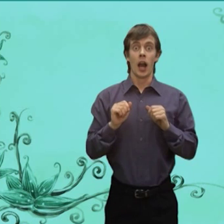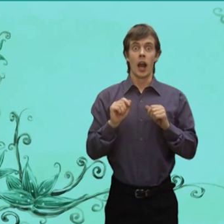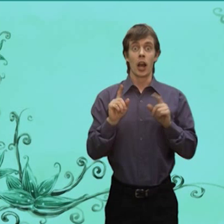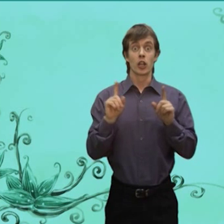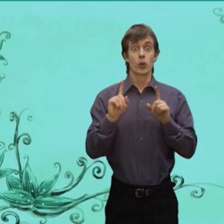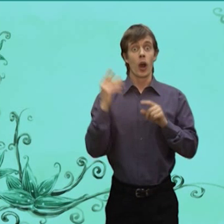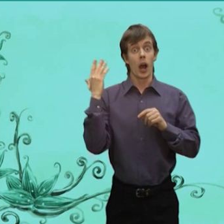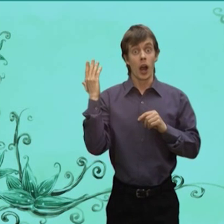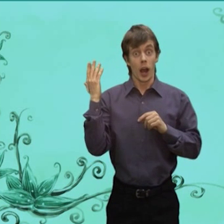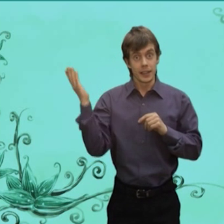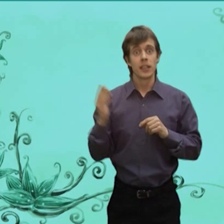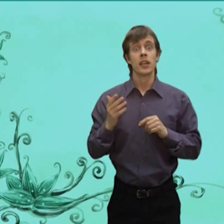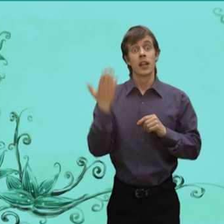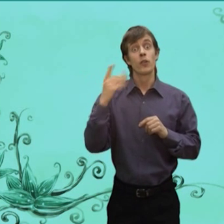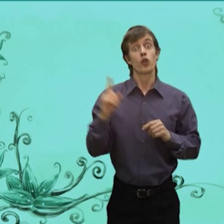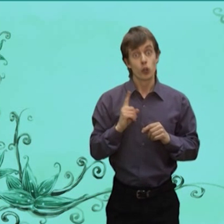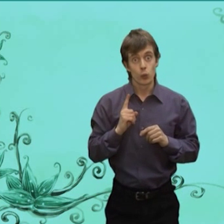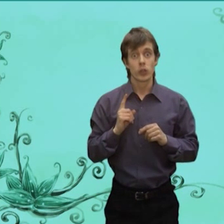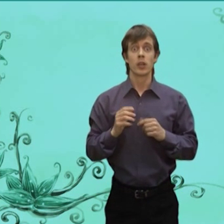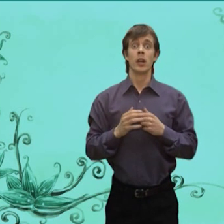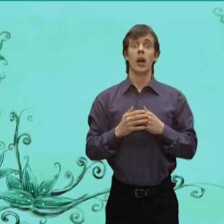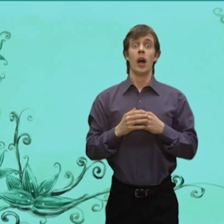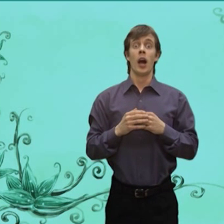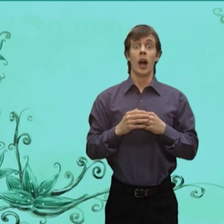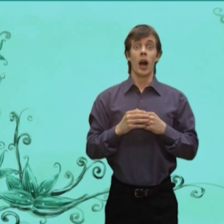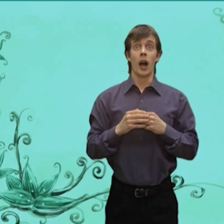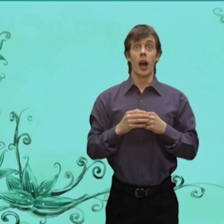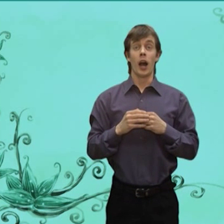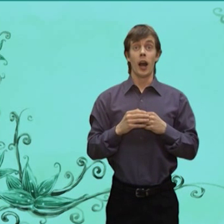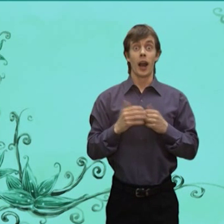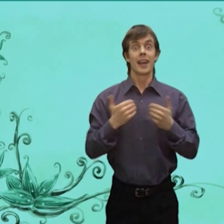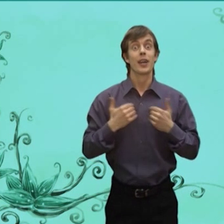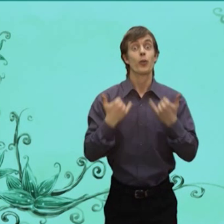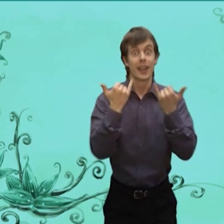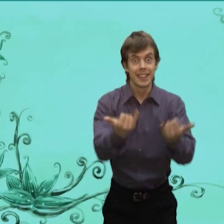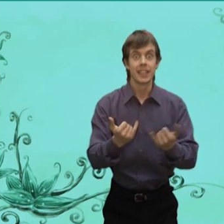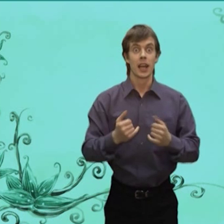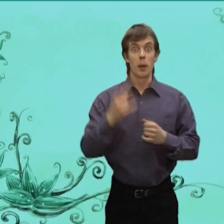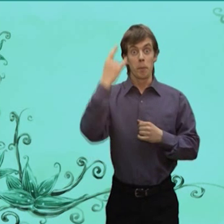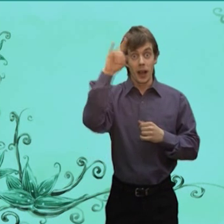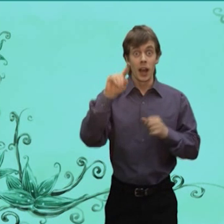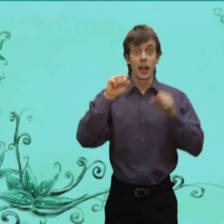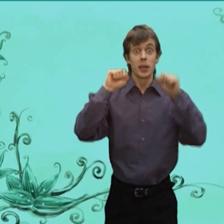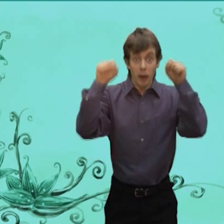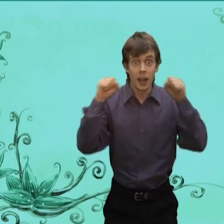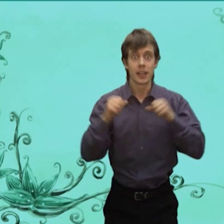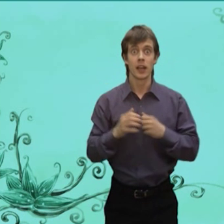Что они Давно Ждут Тебя Сможем Хотят Поклониться Баранам Да быком